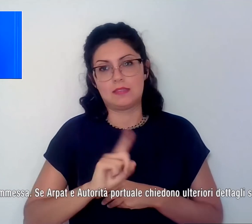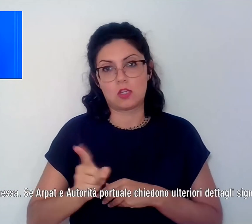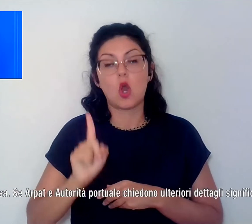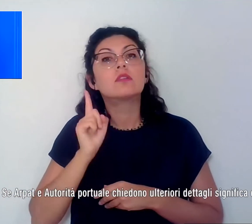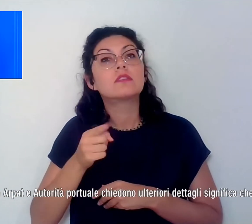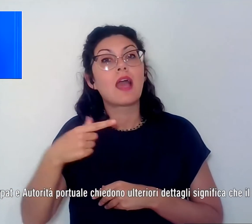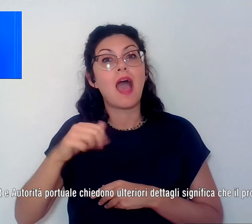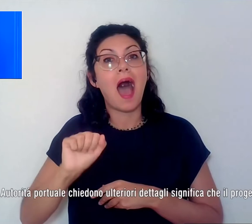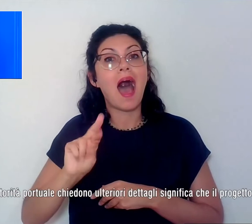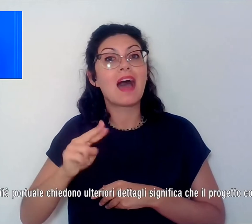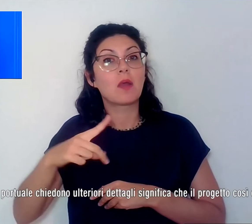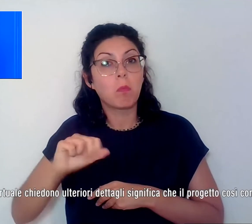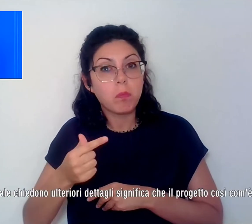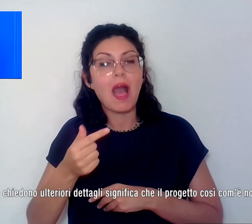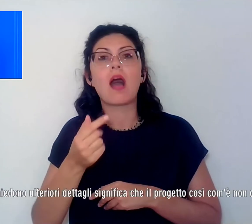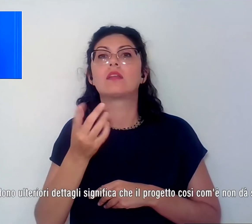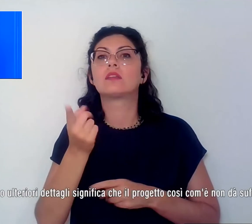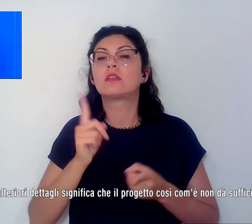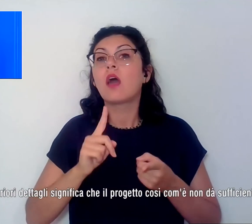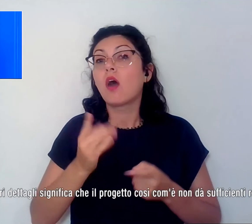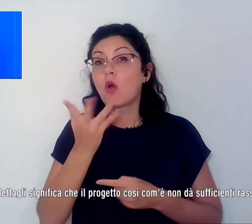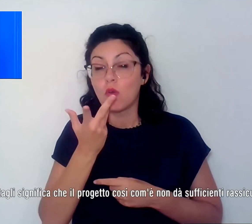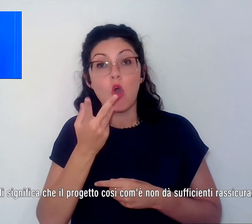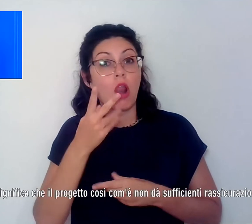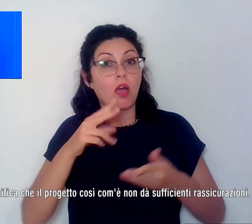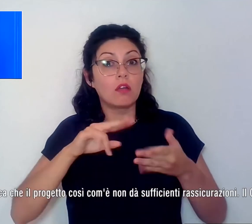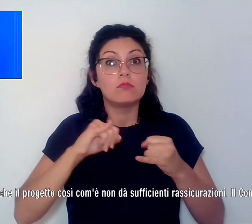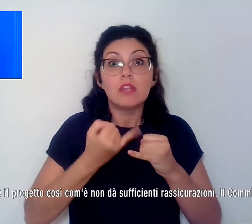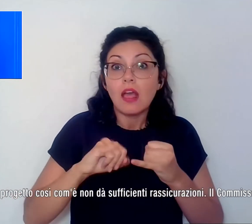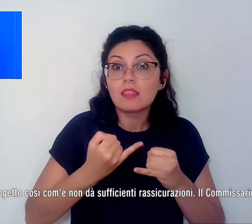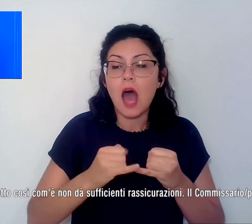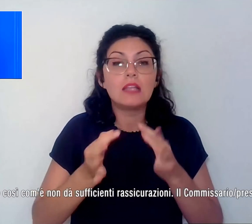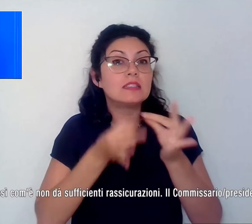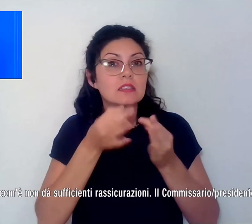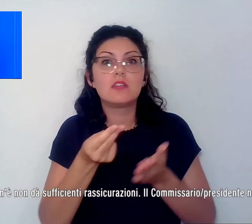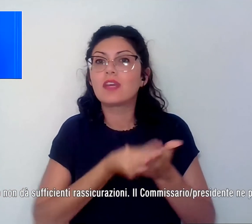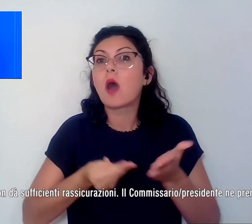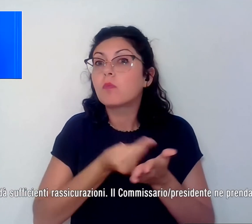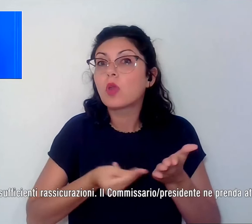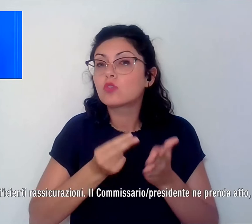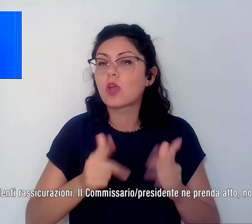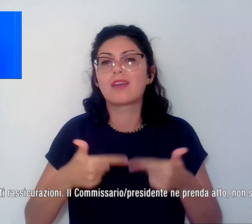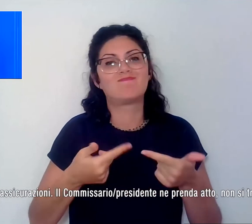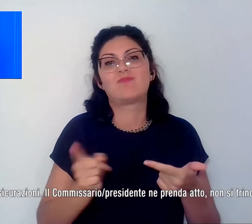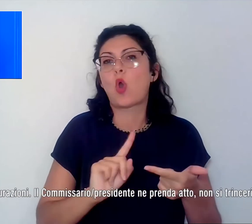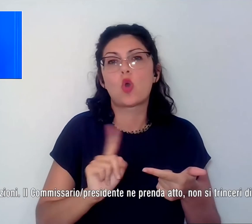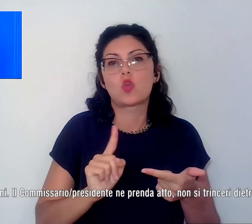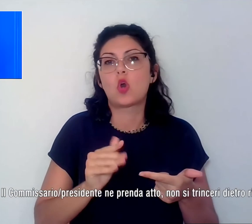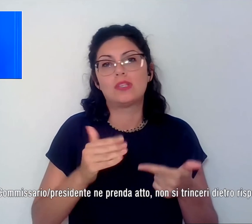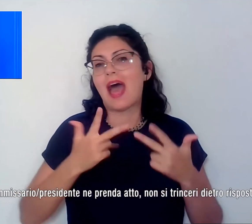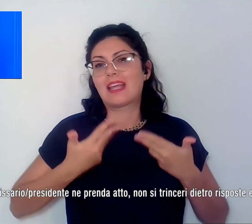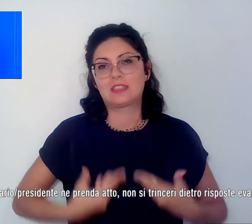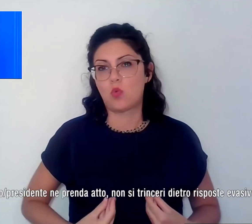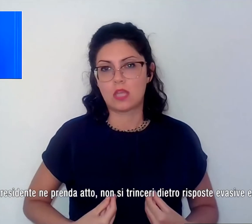autorità portuali chiedono ulteriori dettagli significa che il progetto così com'è non dà sufficienti rassicurazioni. Il